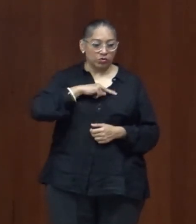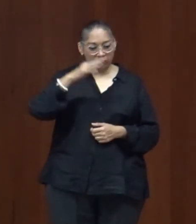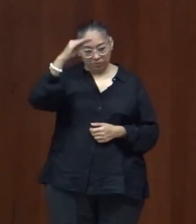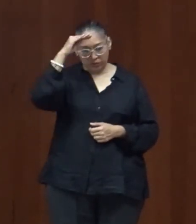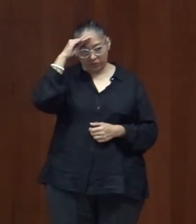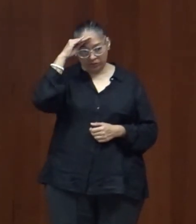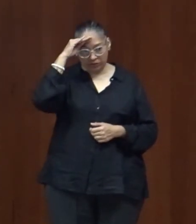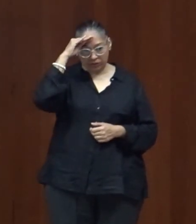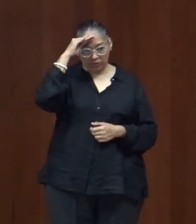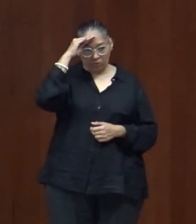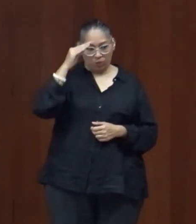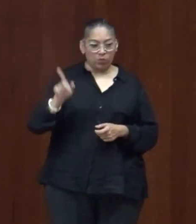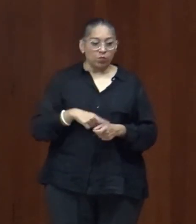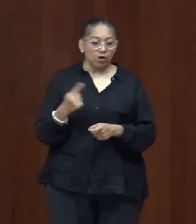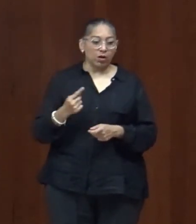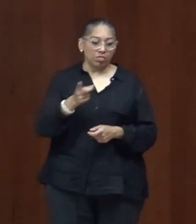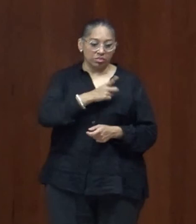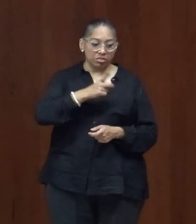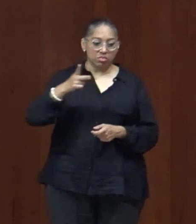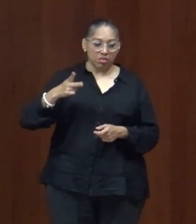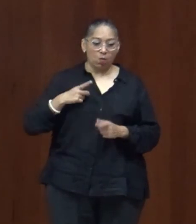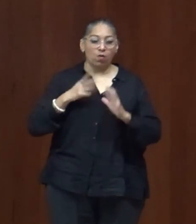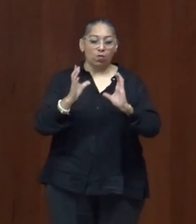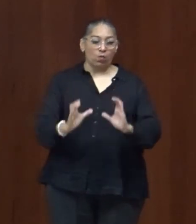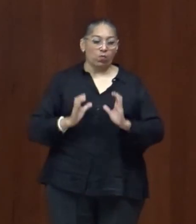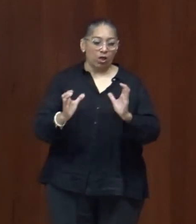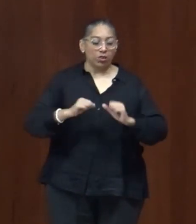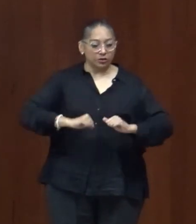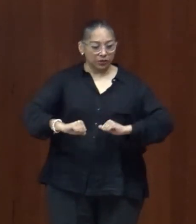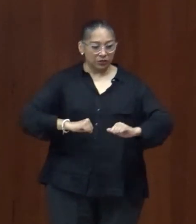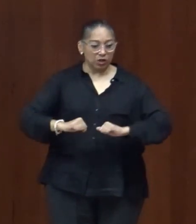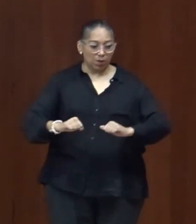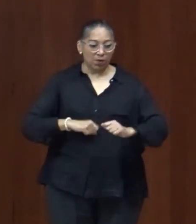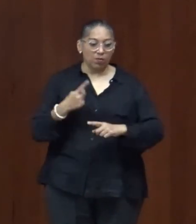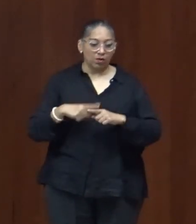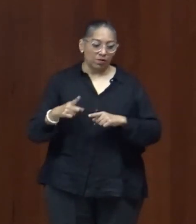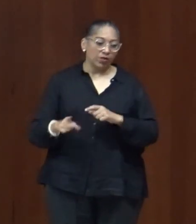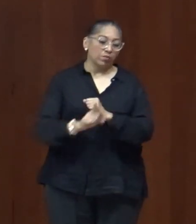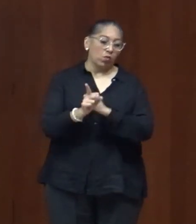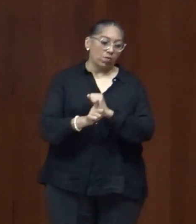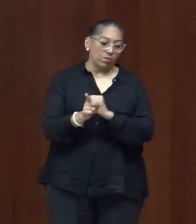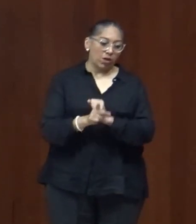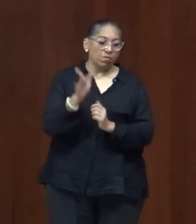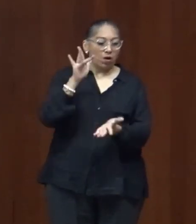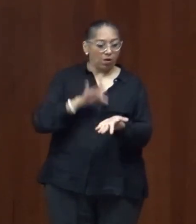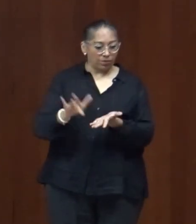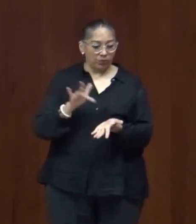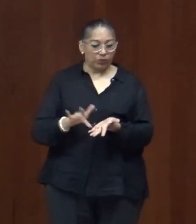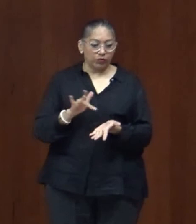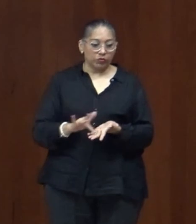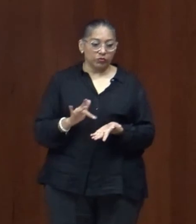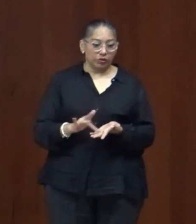importante en la reducción de los desgras cuando hablamos en términos de resiliencia creo que